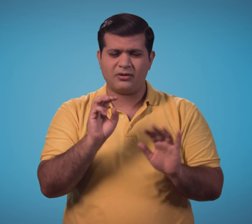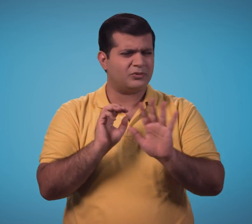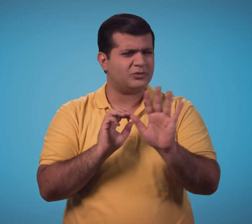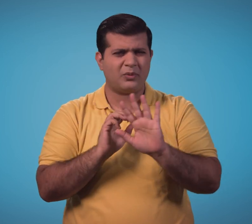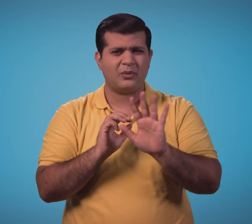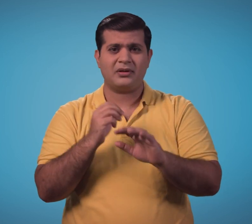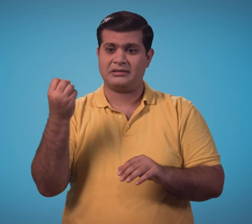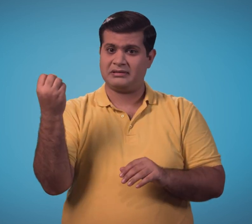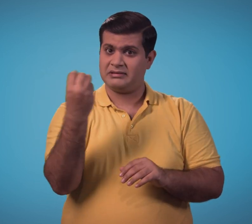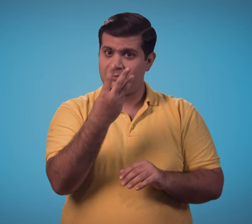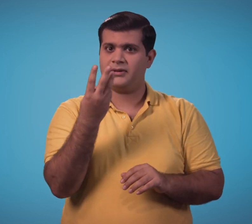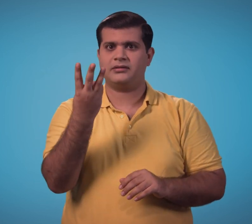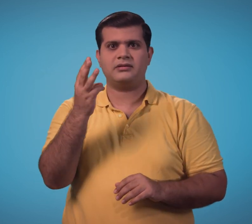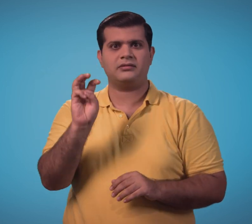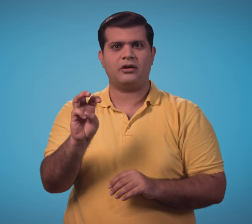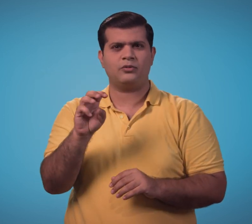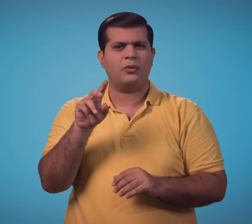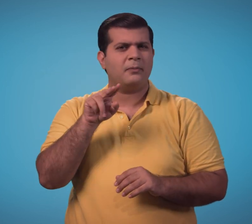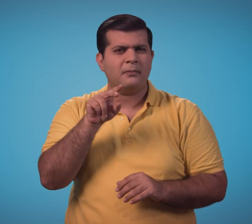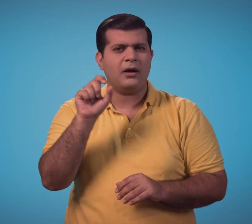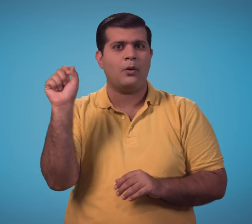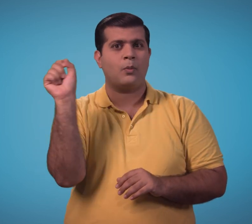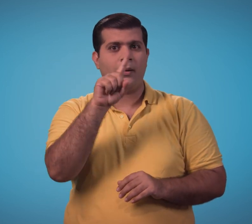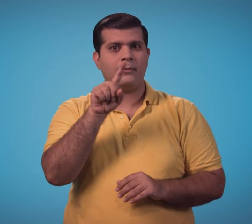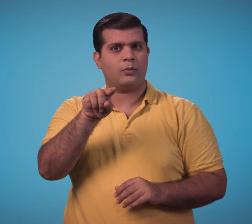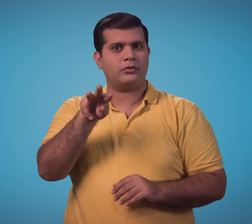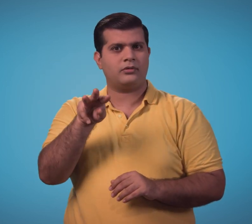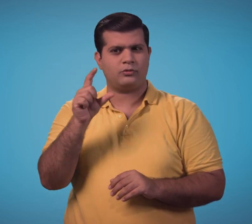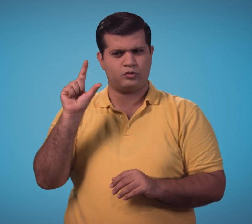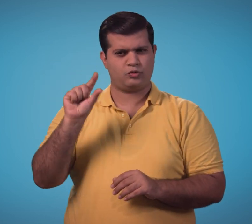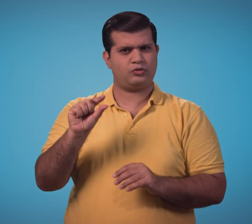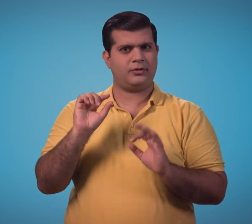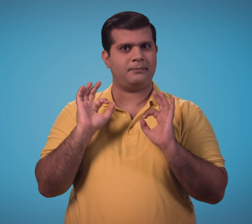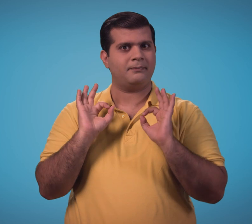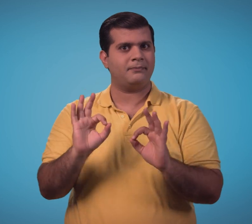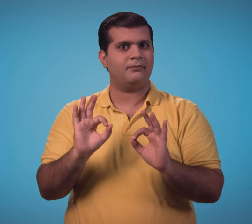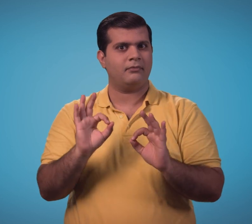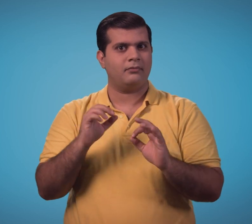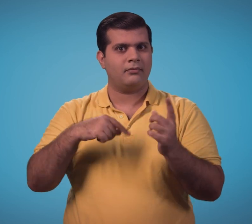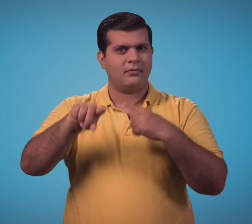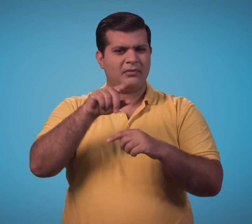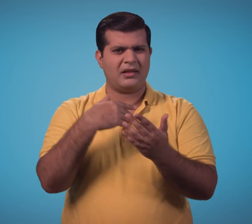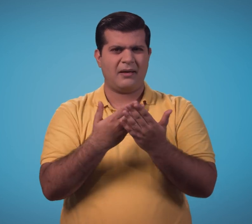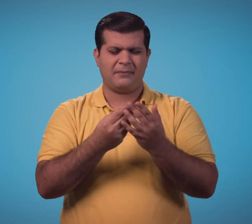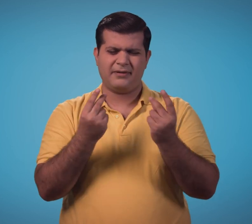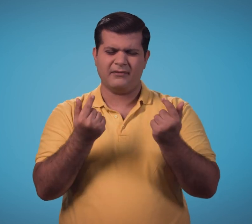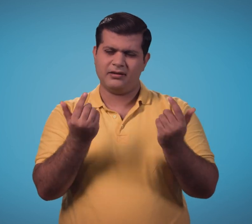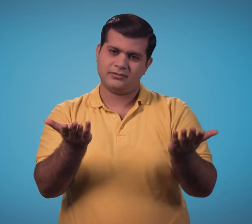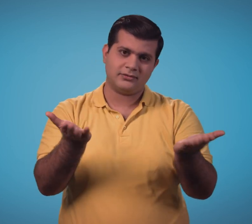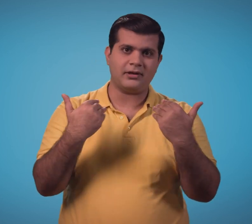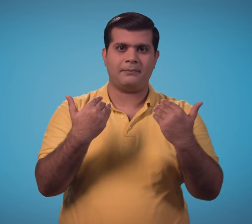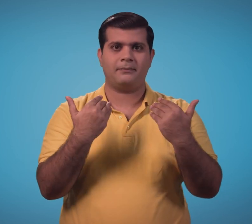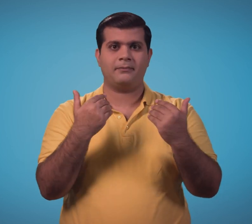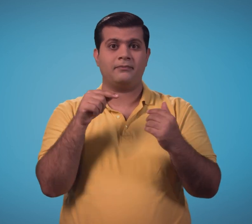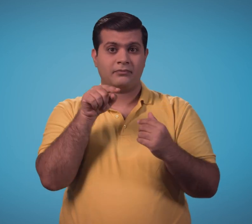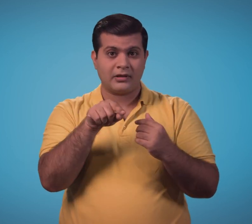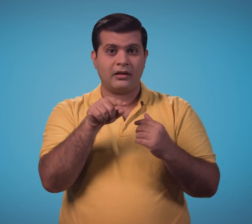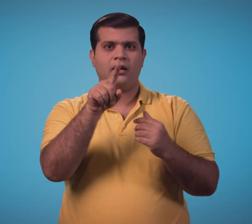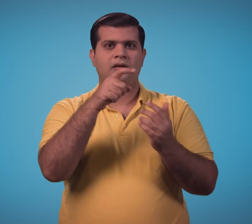महीने की फीस तीन हजार है. नही यानि एक महीने के लिए सिर्फ एक हजार रुपे. इतना सस्ता. तो जल्दी अपलाई करें. आयसे